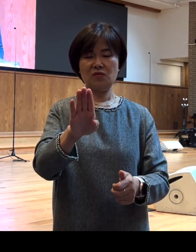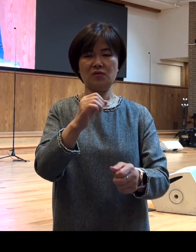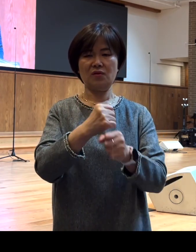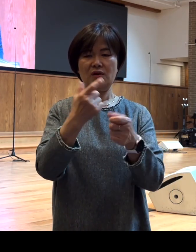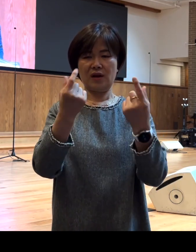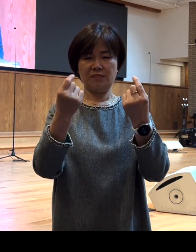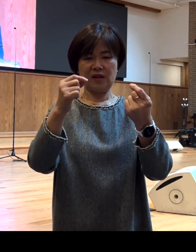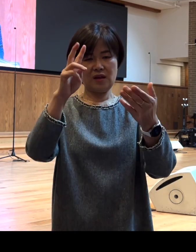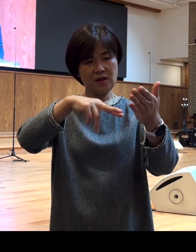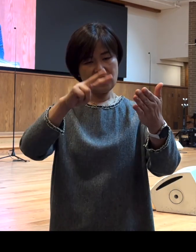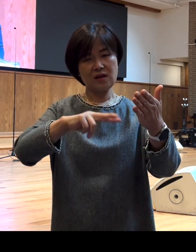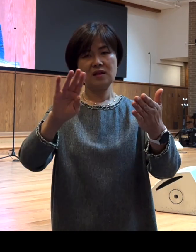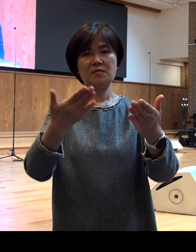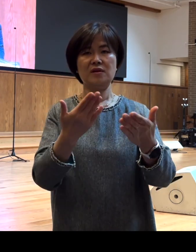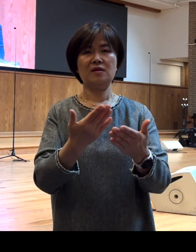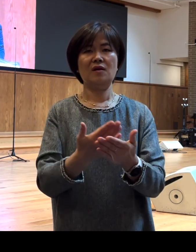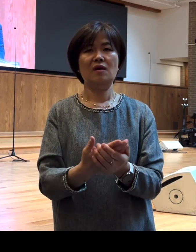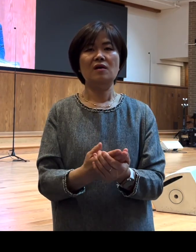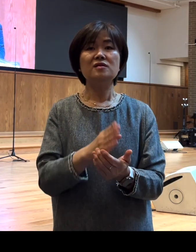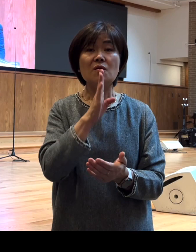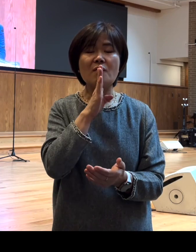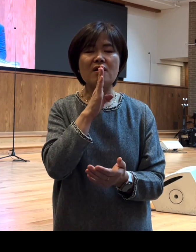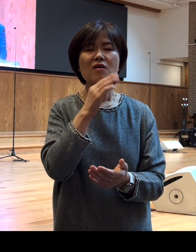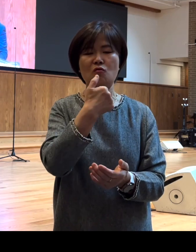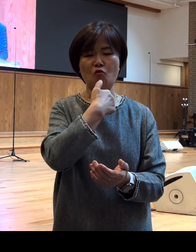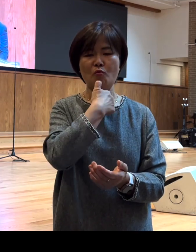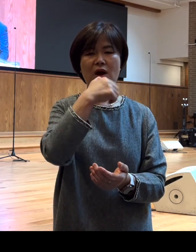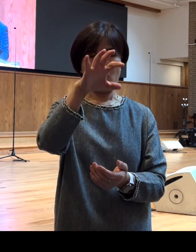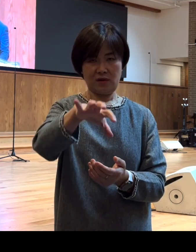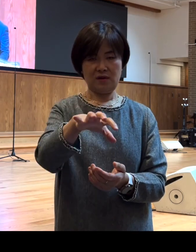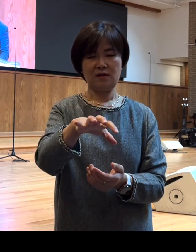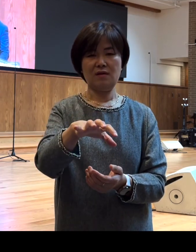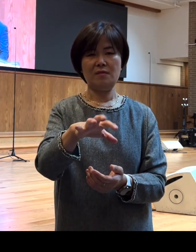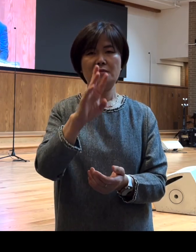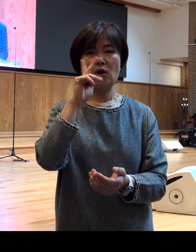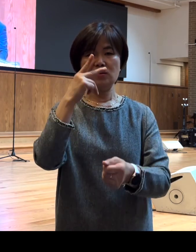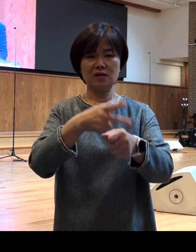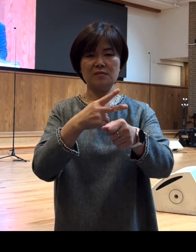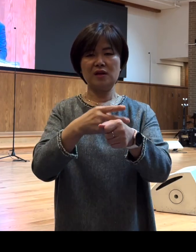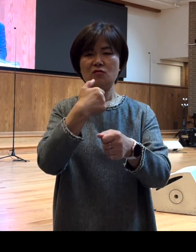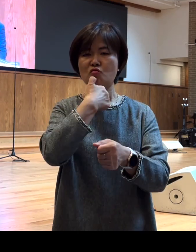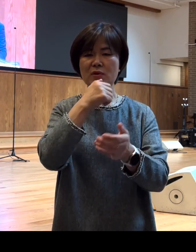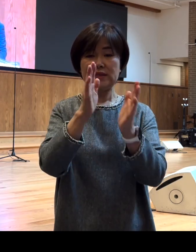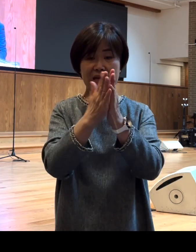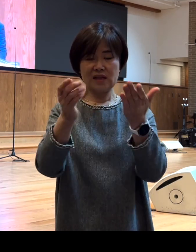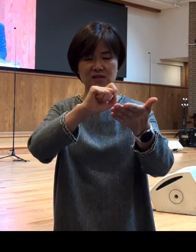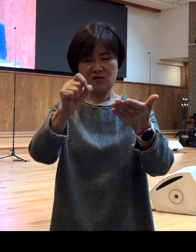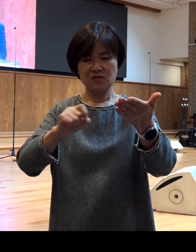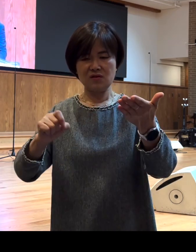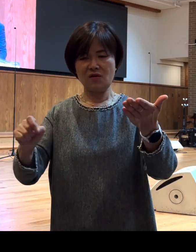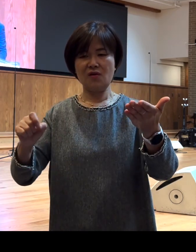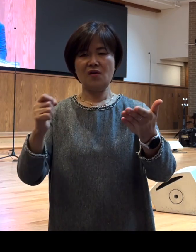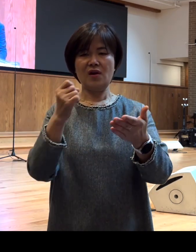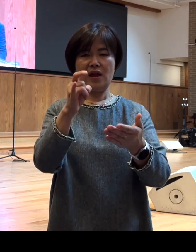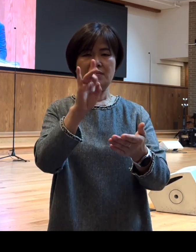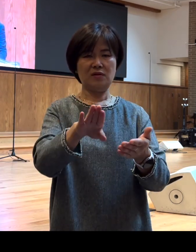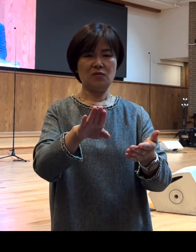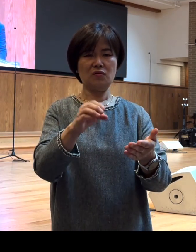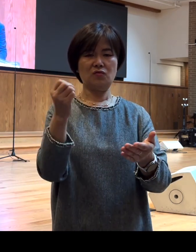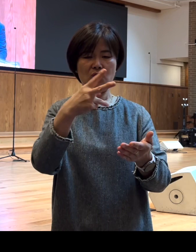묵상하면서 바로 로마에서 바울이 로마서를 써서 에베소서를 써서 에베소에